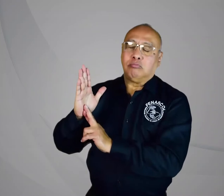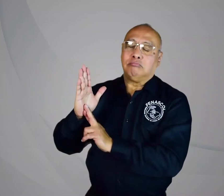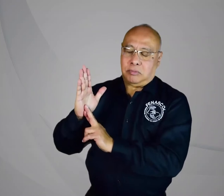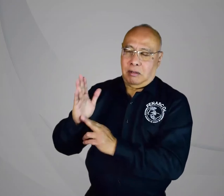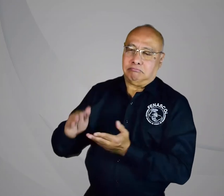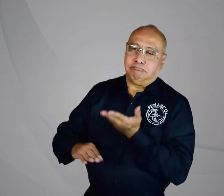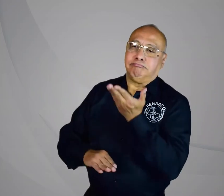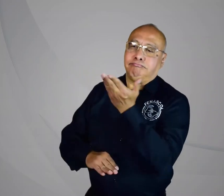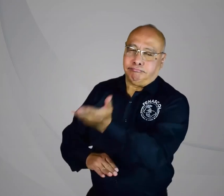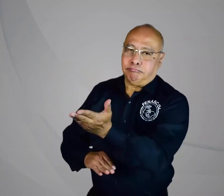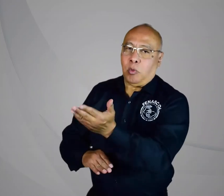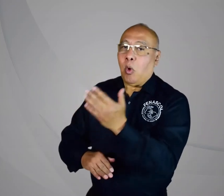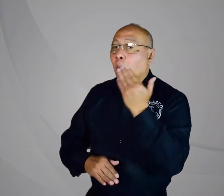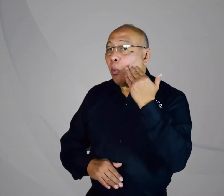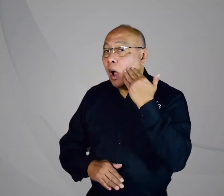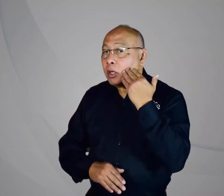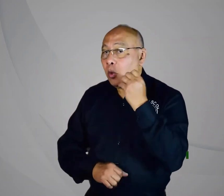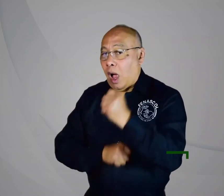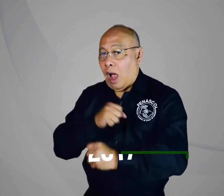Y esta fue presentada en el año 2017.